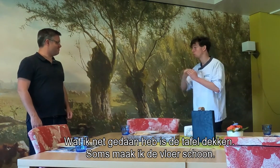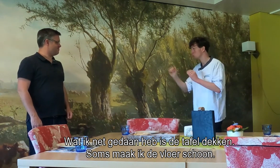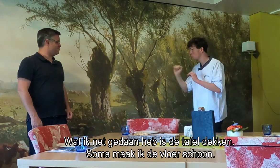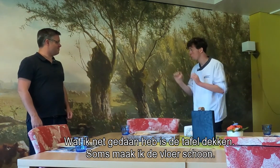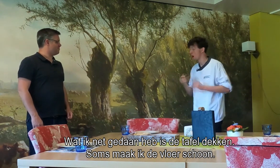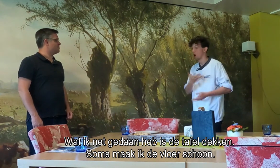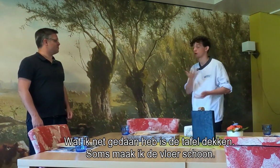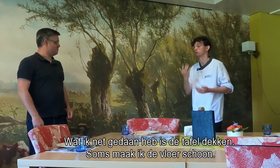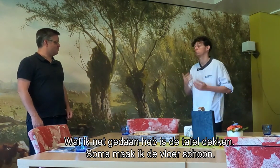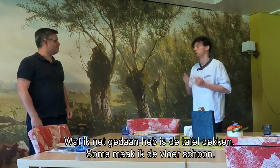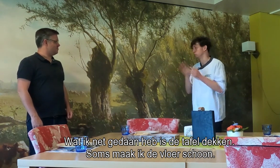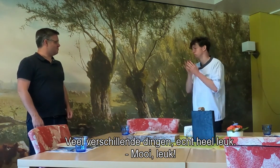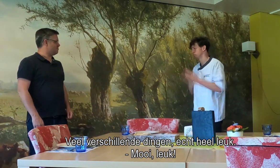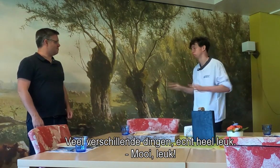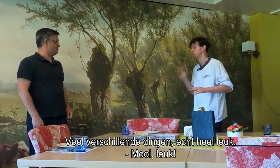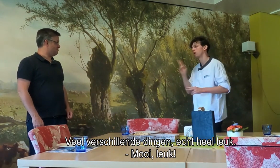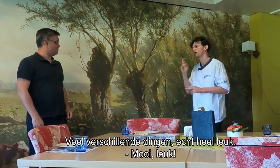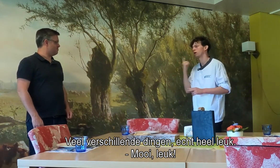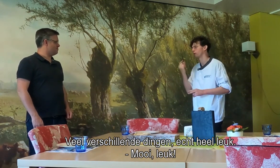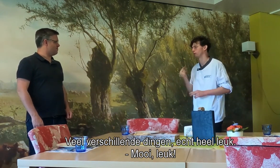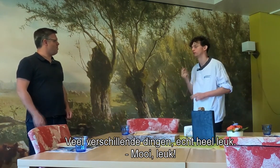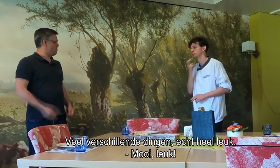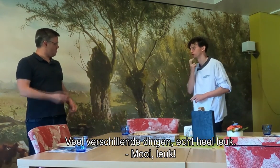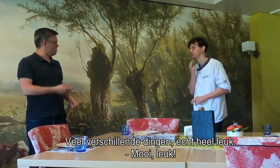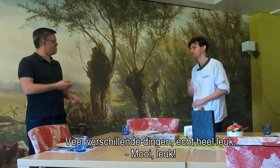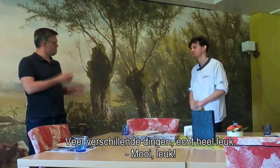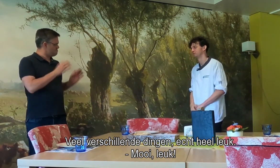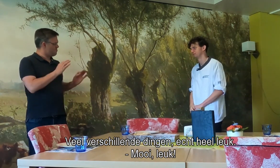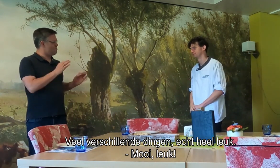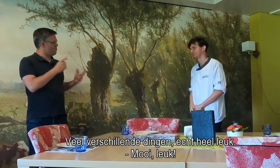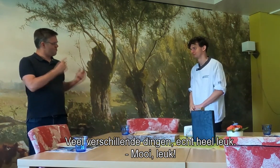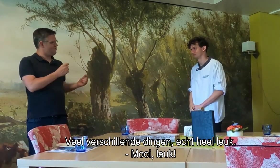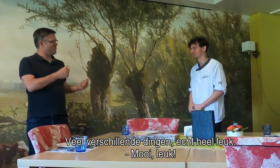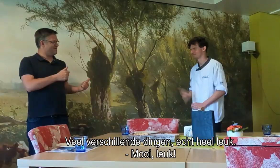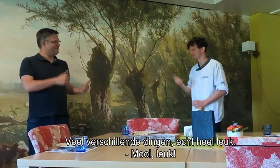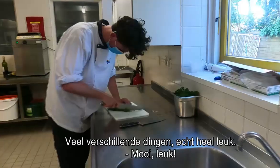Soms maak ik de vloer schoon. Dus ik doe een heleboel verschillende dingen. Echt heel leuk. Mooi, leuk om te horen.